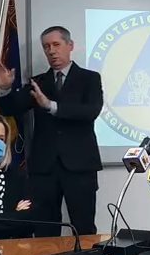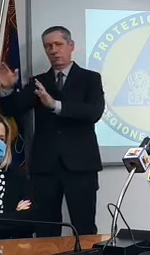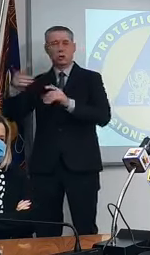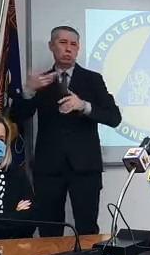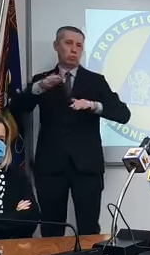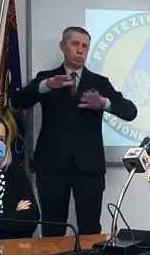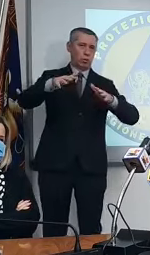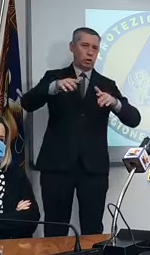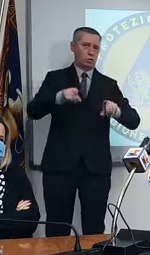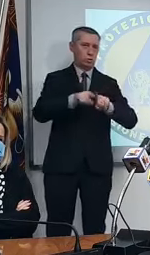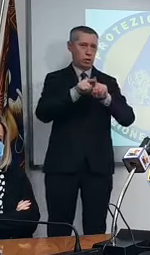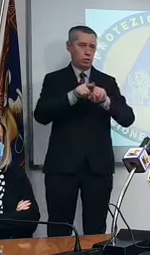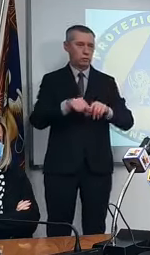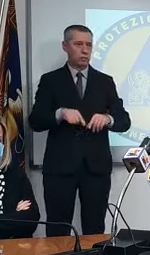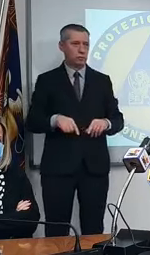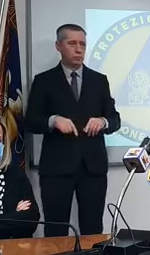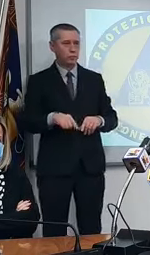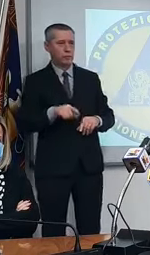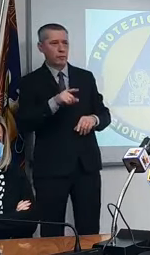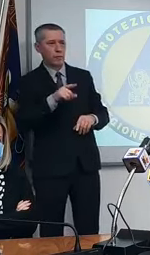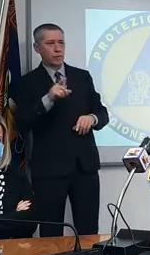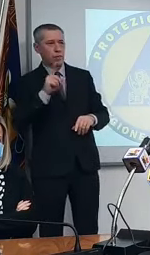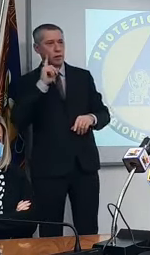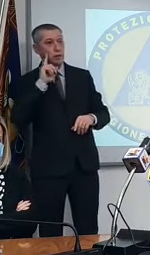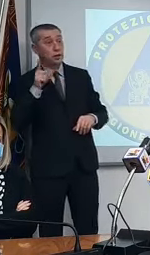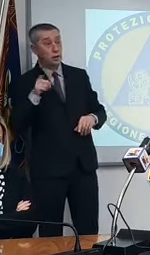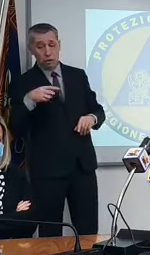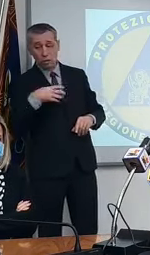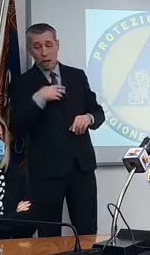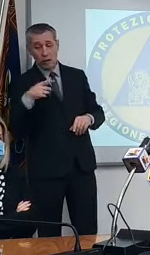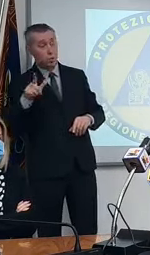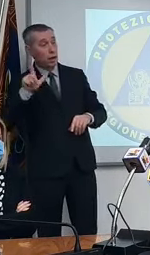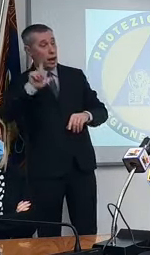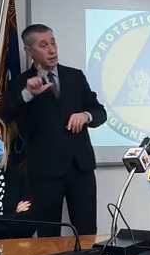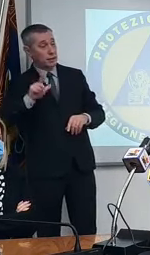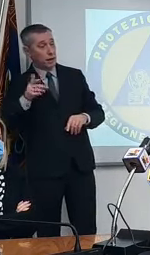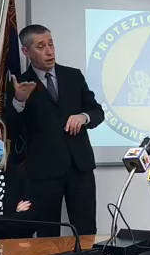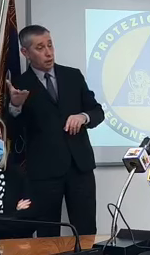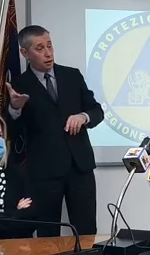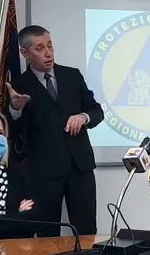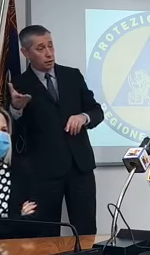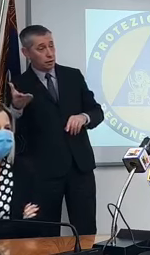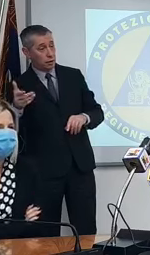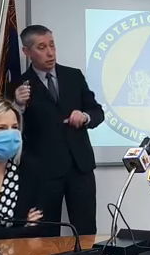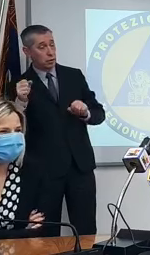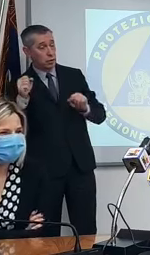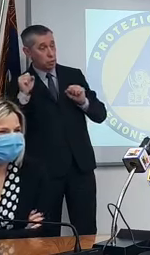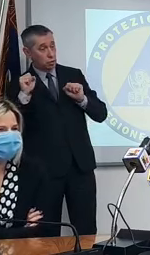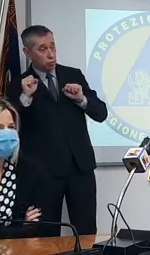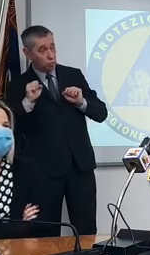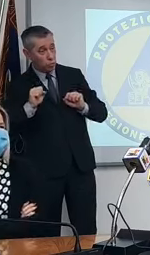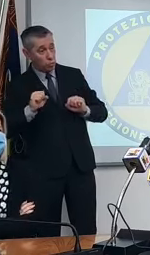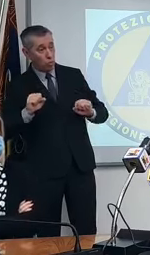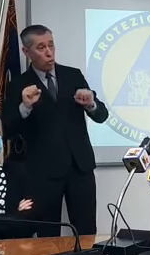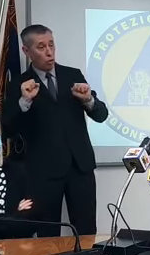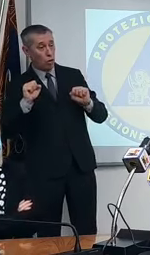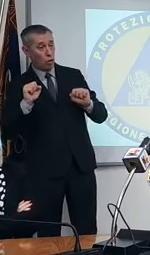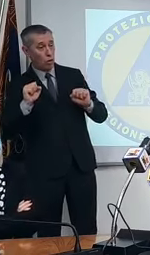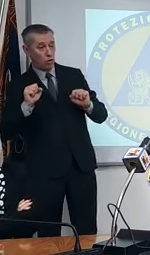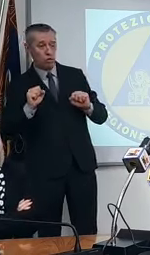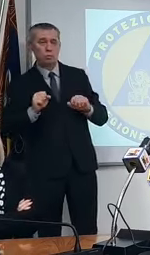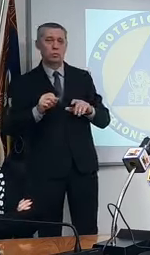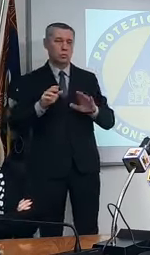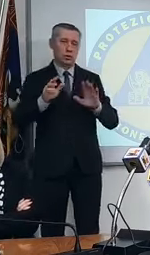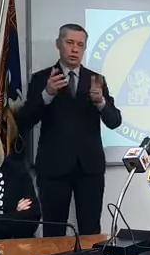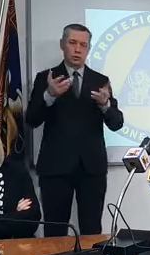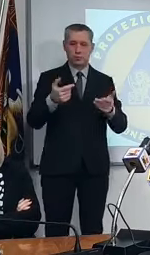se l'assessore lanzerei magari di essere il buon esempio praticando una iniezione con tutti i crismi no sapete io c'ho